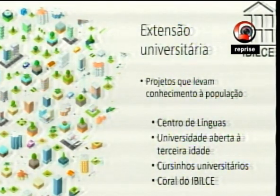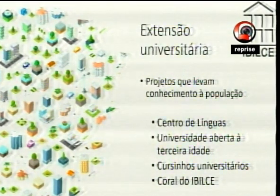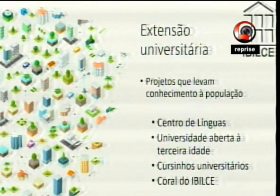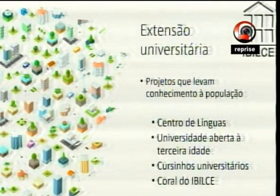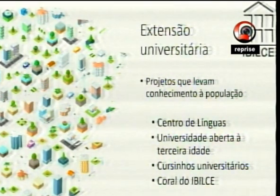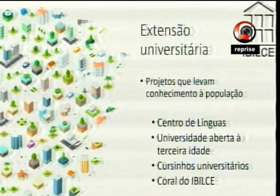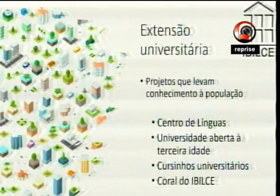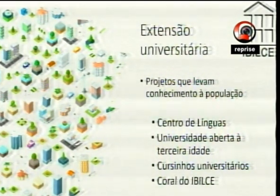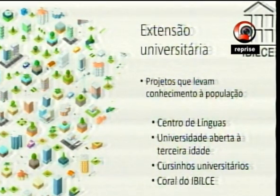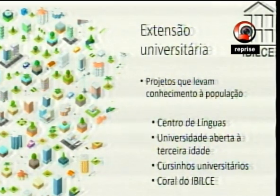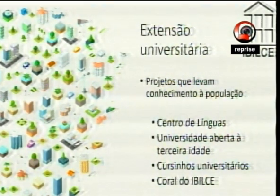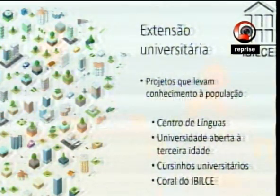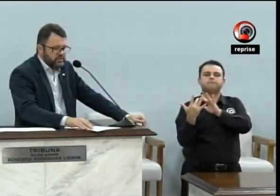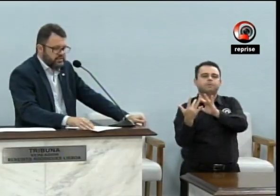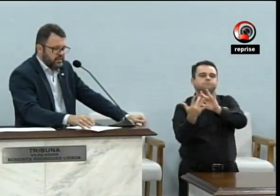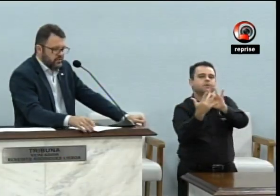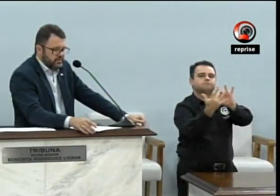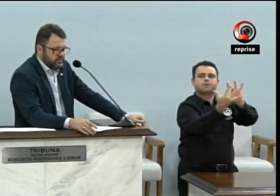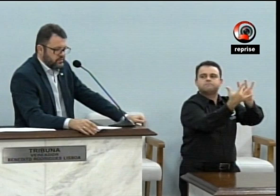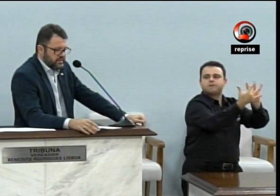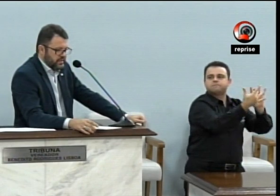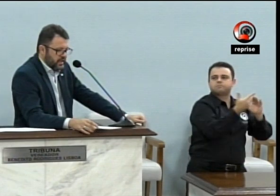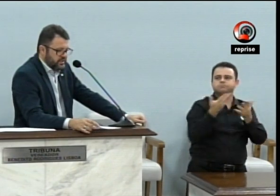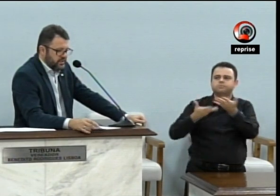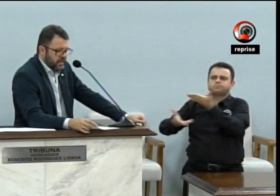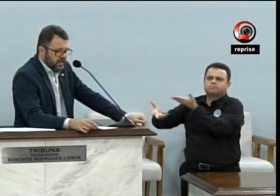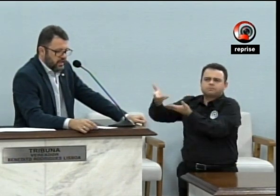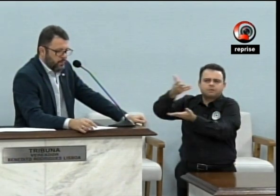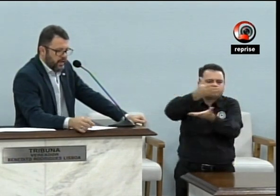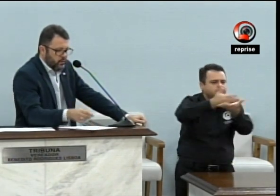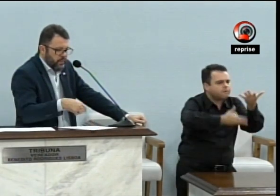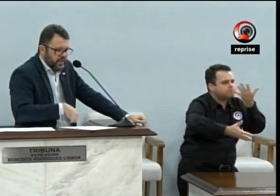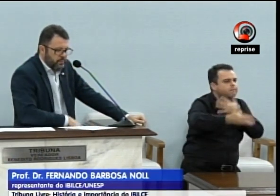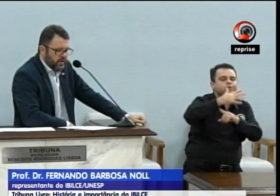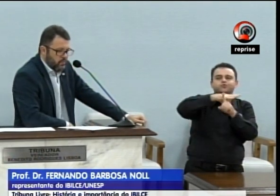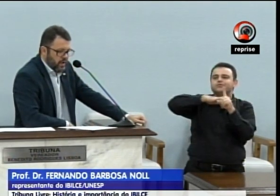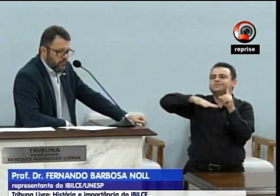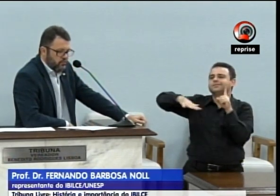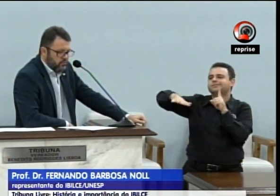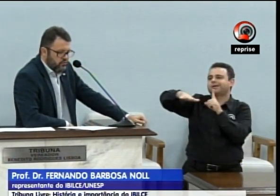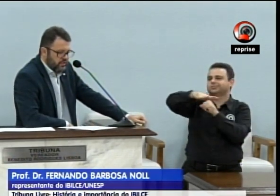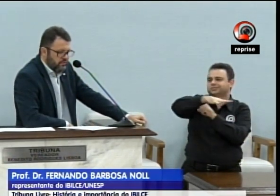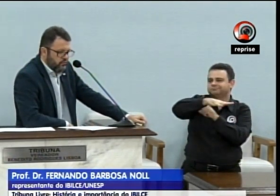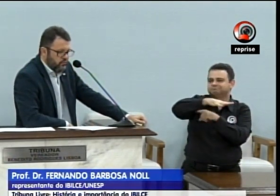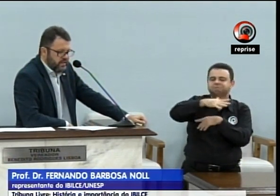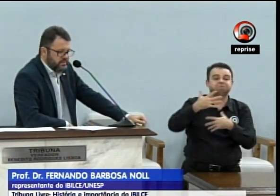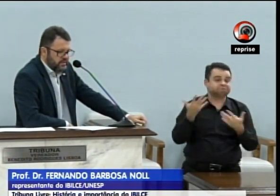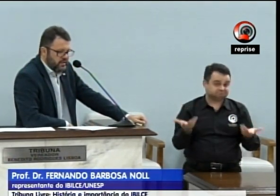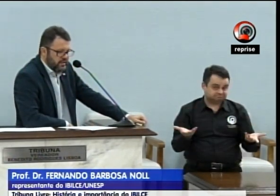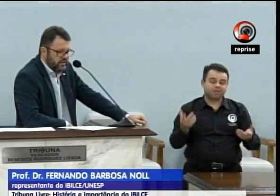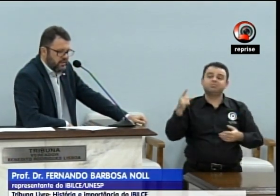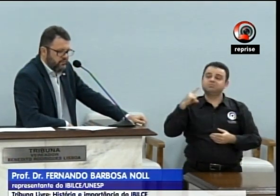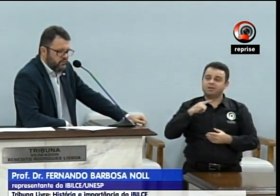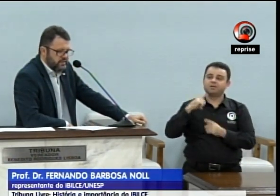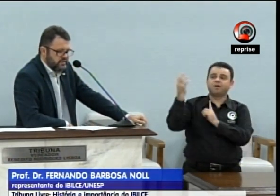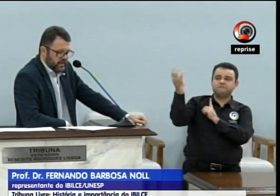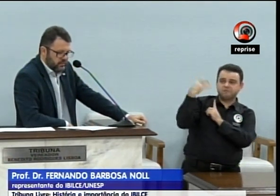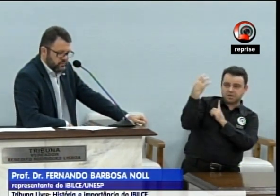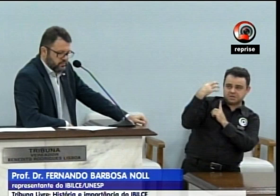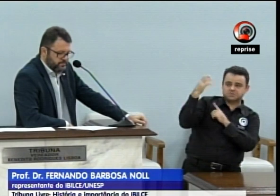constituição e constituintes da nossa sociedade e para o bem e para o mal somos influência e